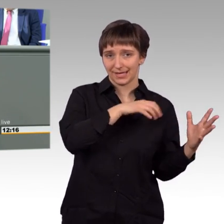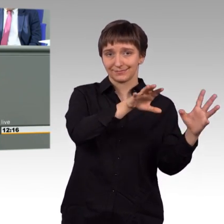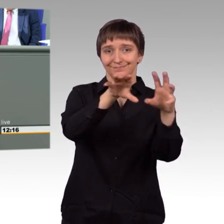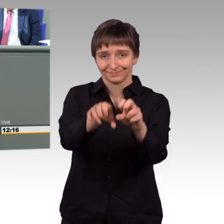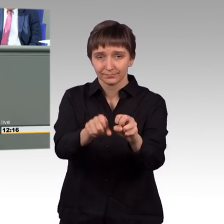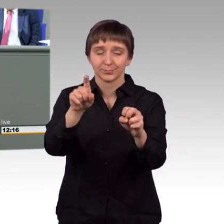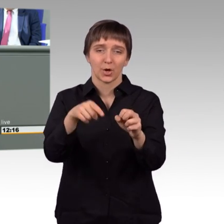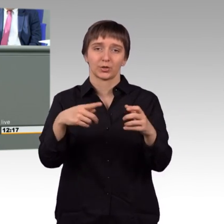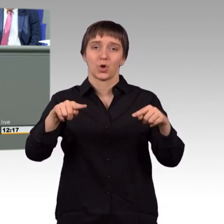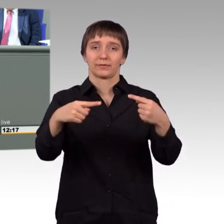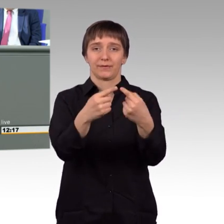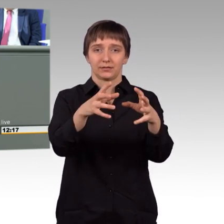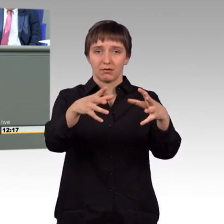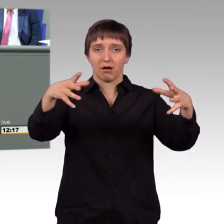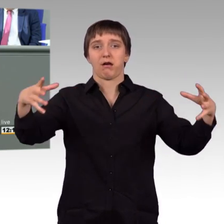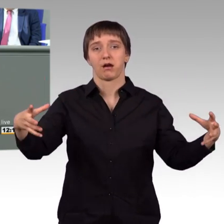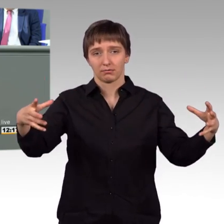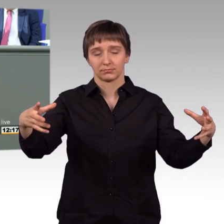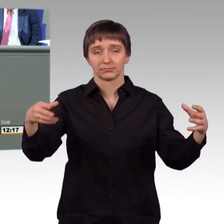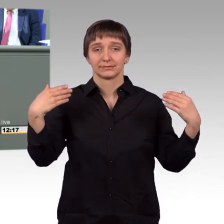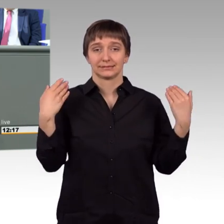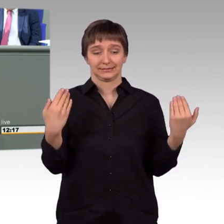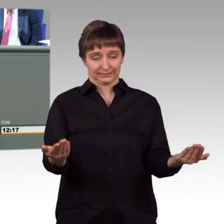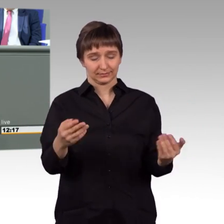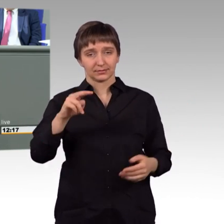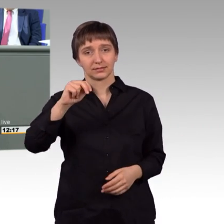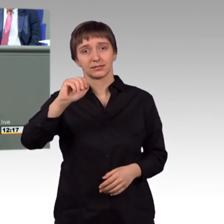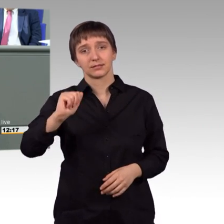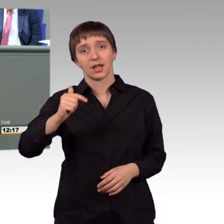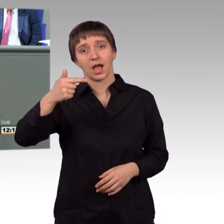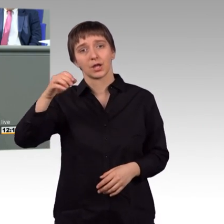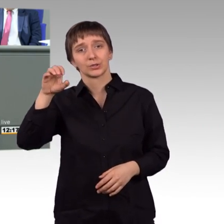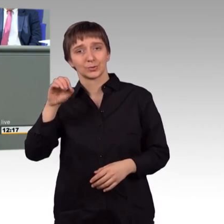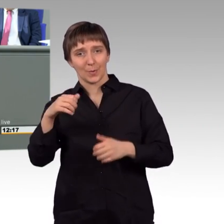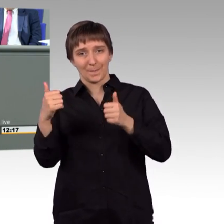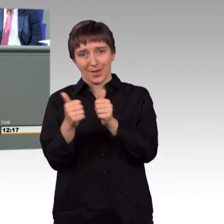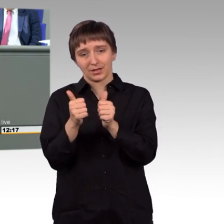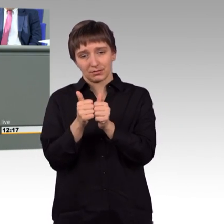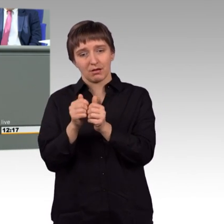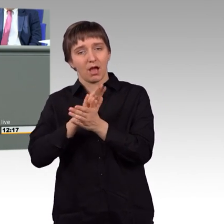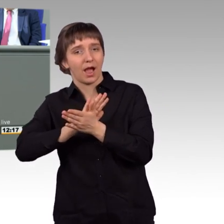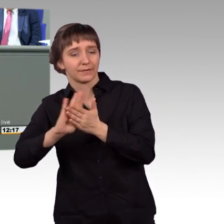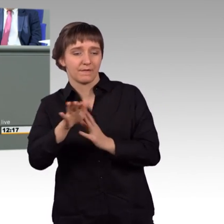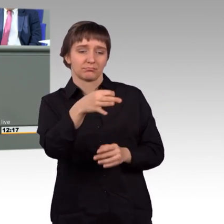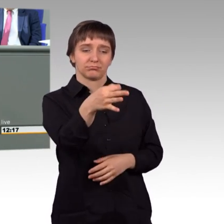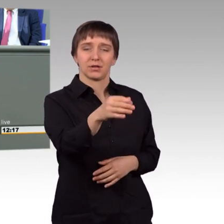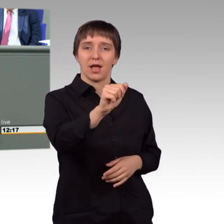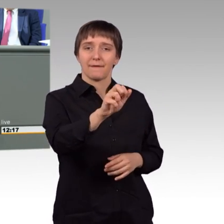nicht sein, dass ein NATO-Partner einen Belagerungsring um Afrin zieht, um die verbleibende Bevölkerung zu bombardieren und